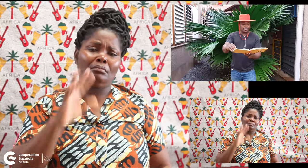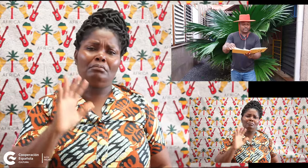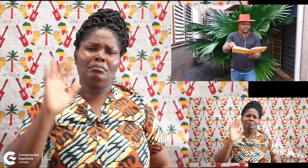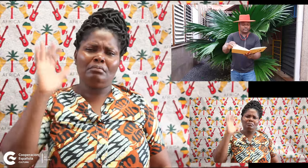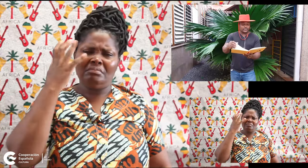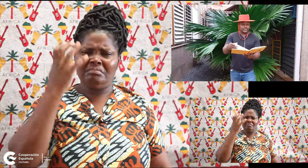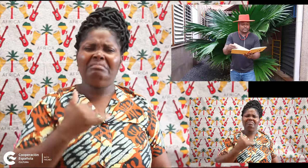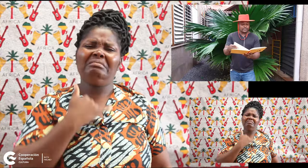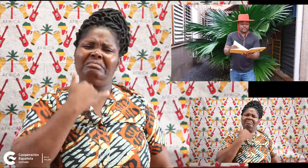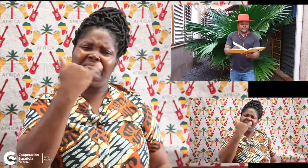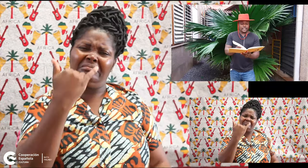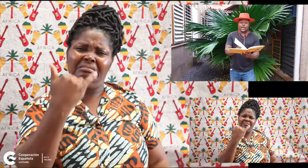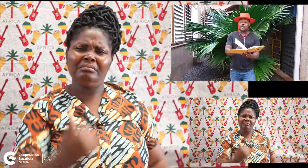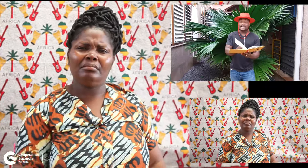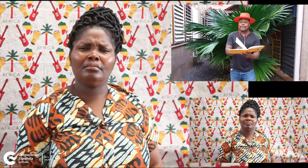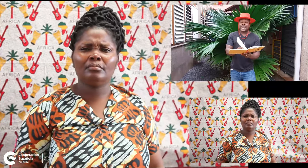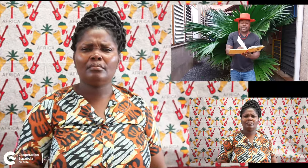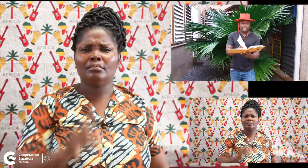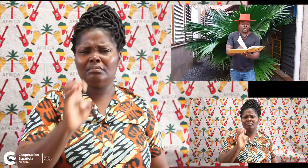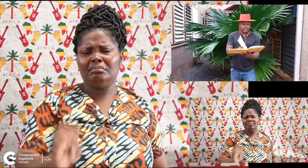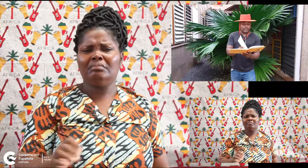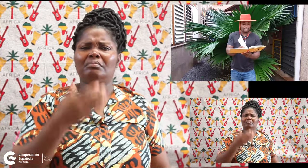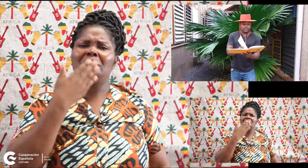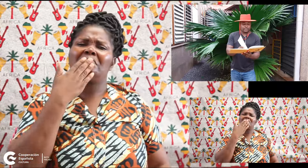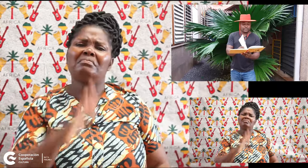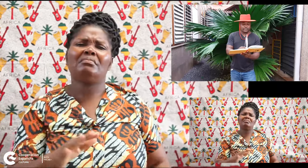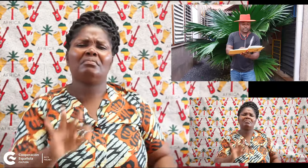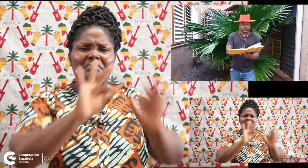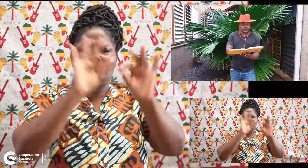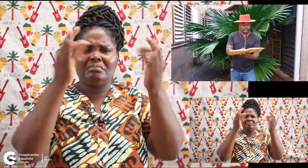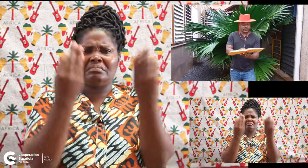de una mala forma.